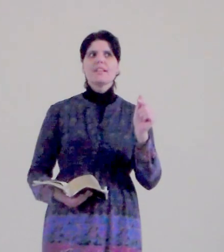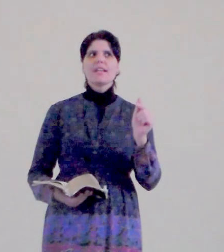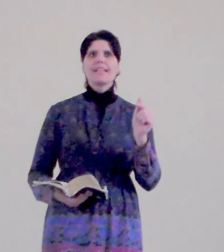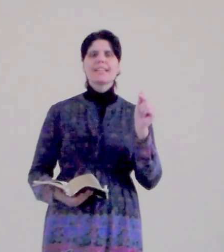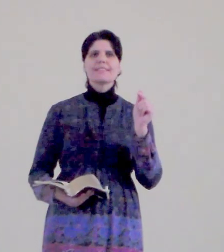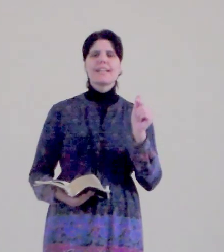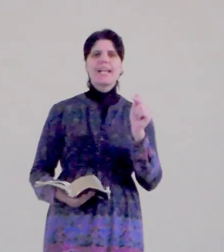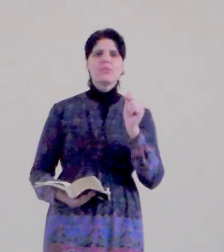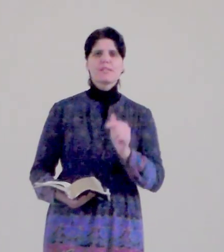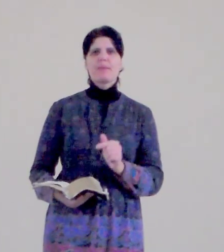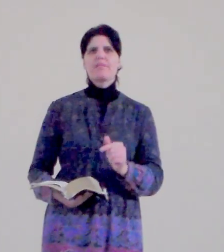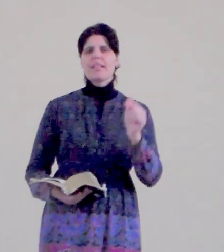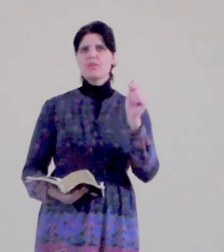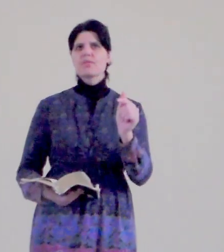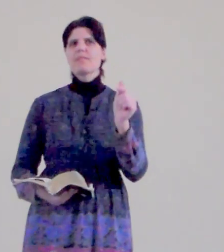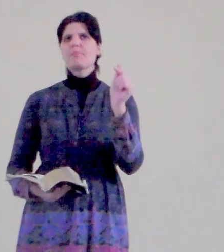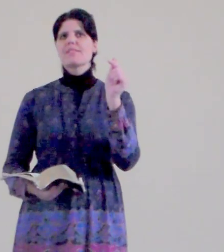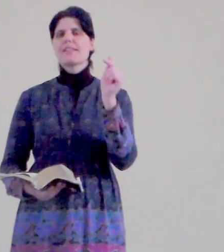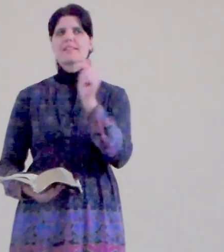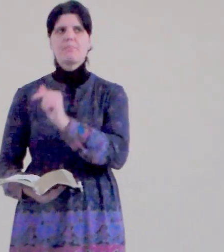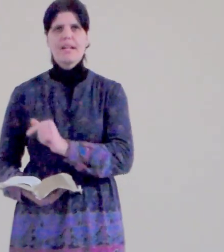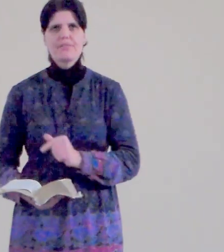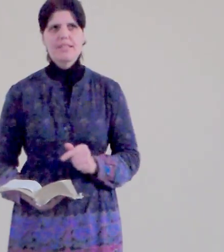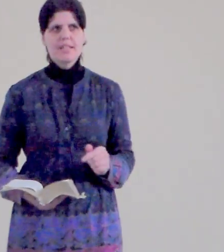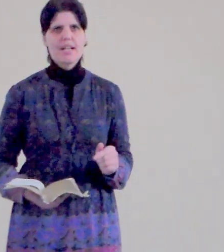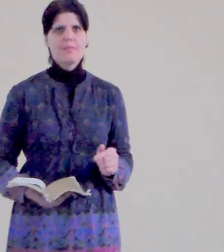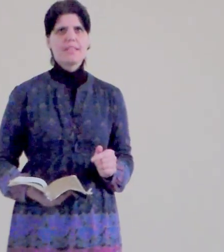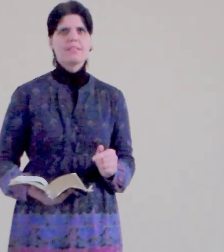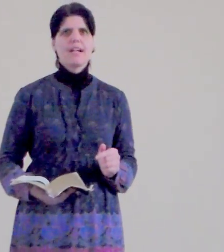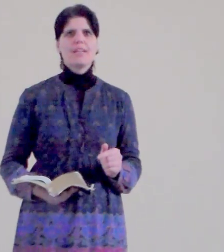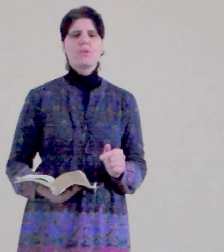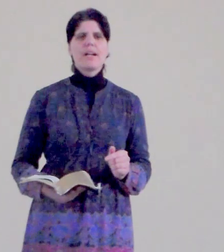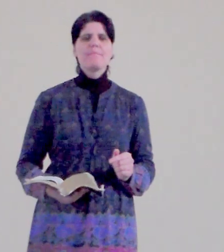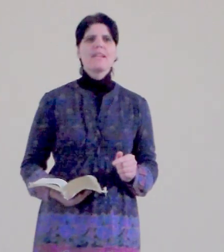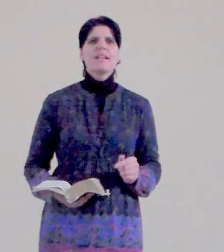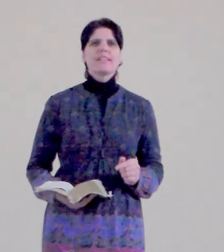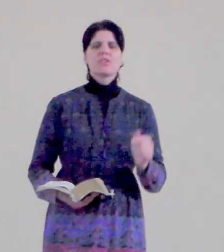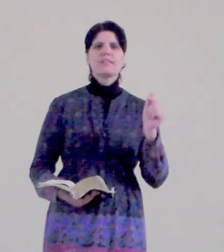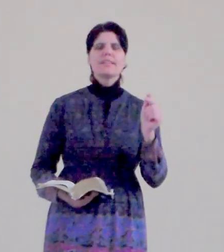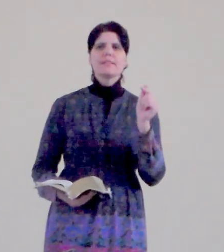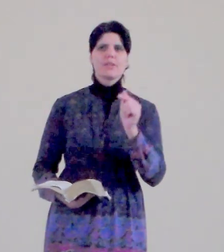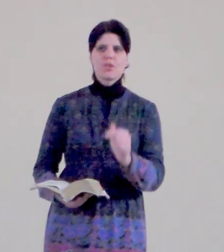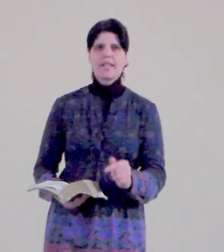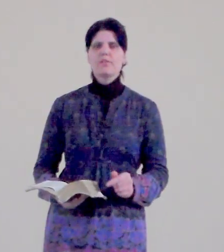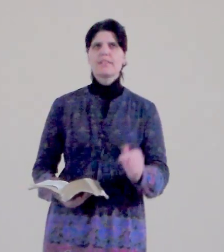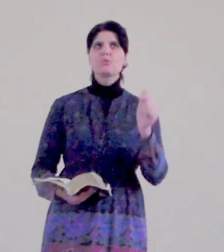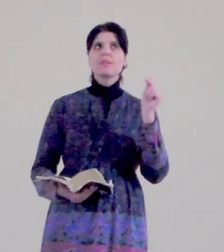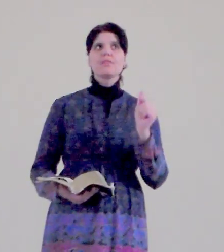láska se raduje z pravdy, dostávajme se k té pravdy, amen, haleluja. Takže ty se budeš radovat, už budeš